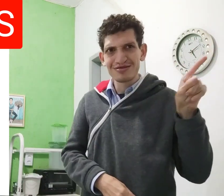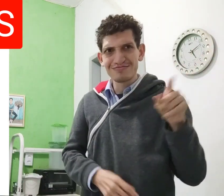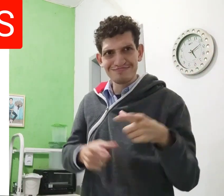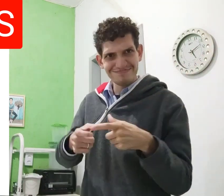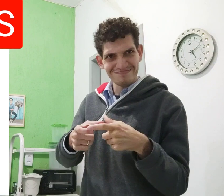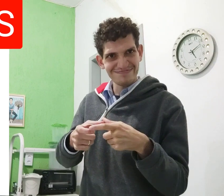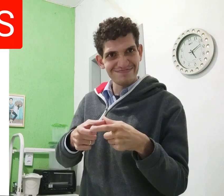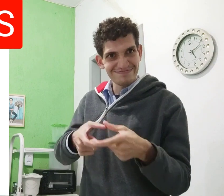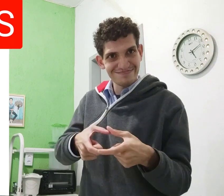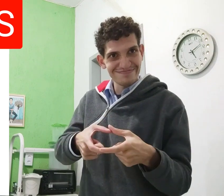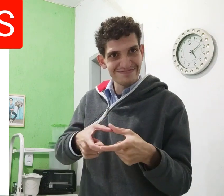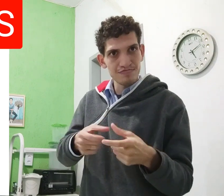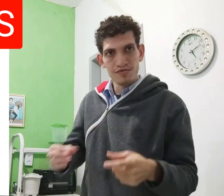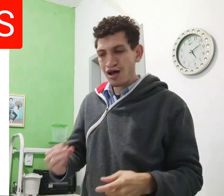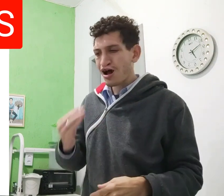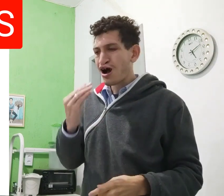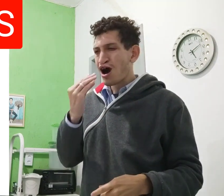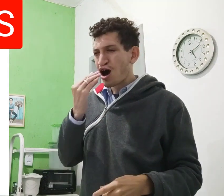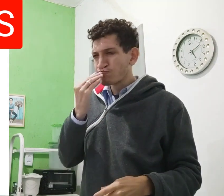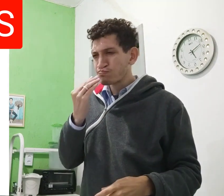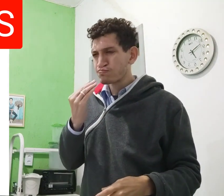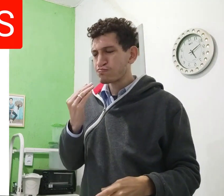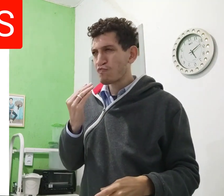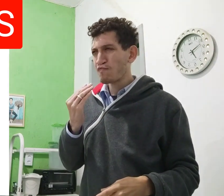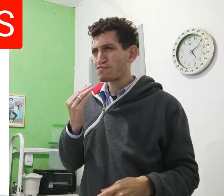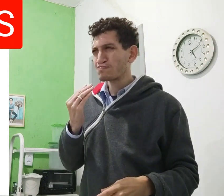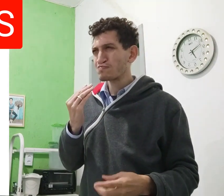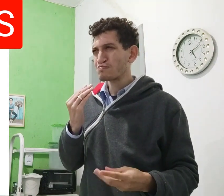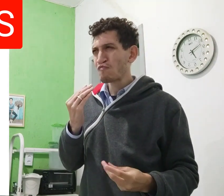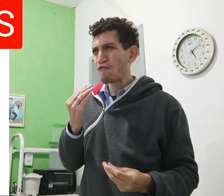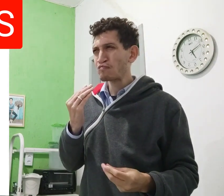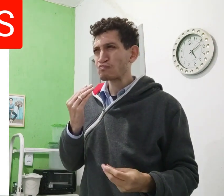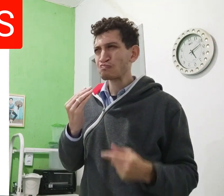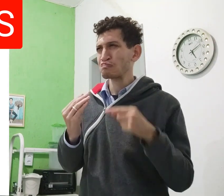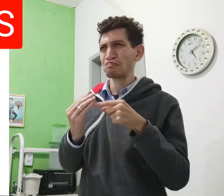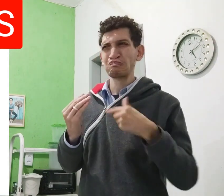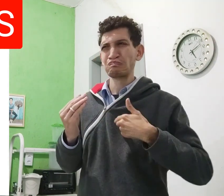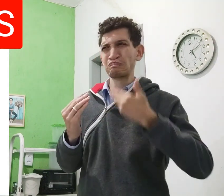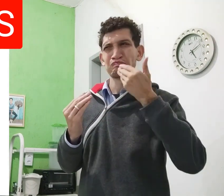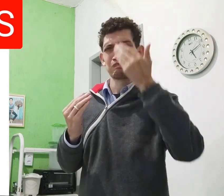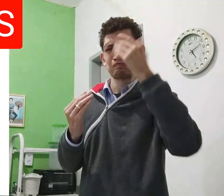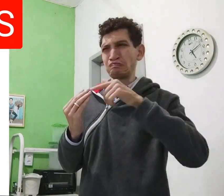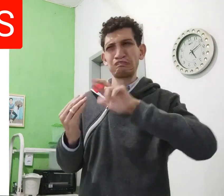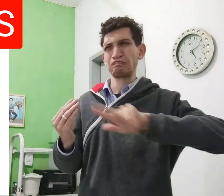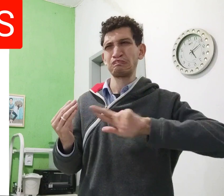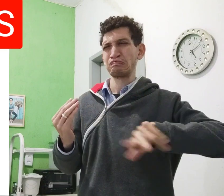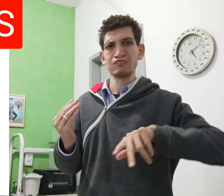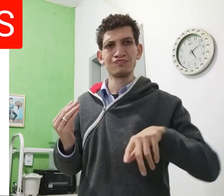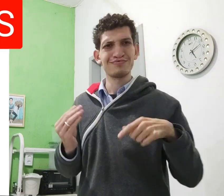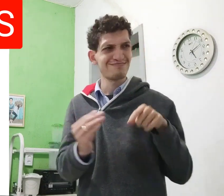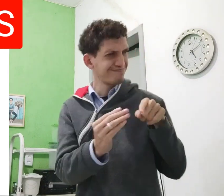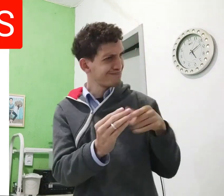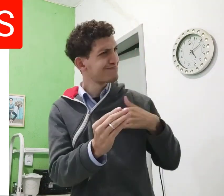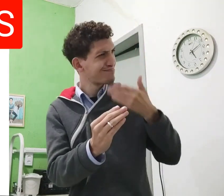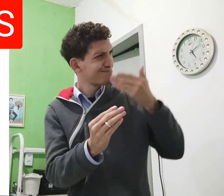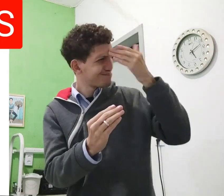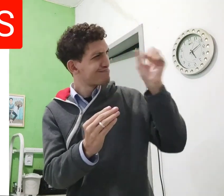Rabibis. Eu pensei que ele, tá. Aí, nós dois, a minha é lá, espirra, ele, ou menos,